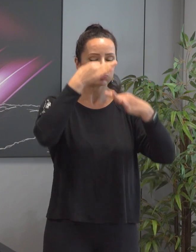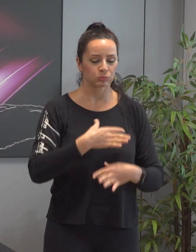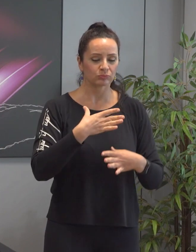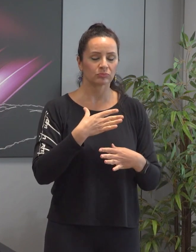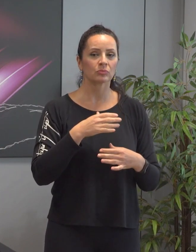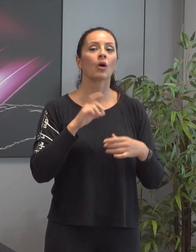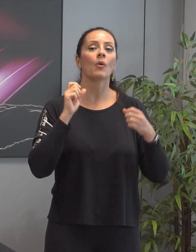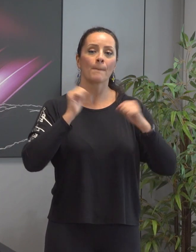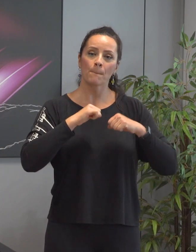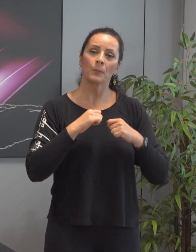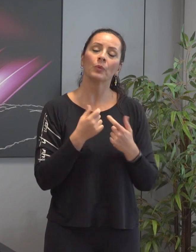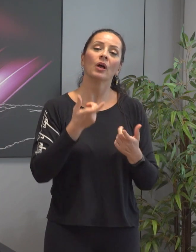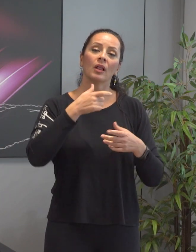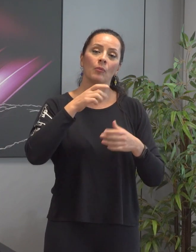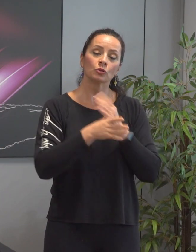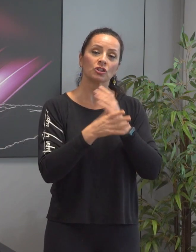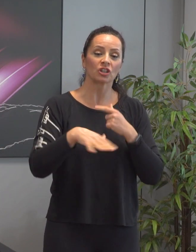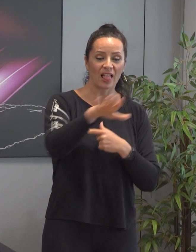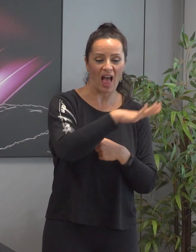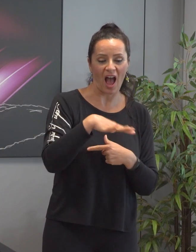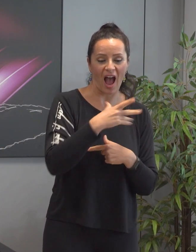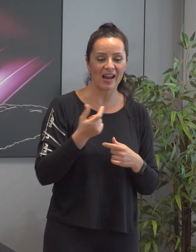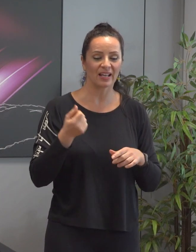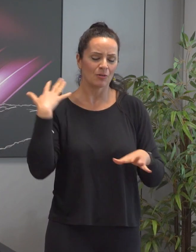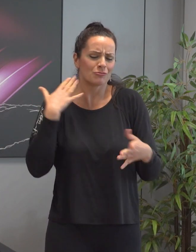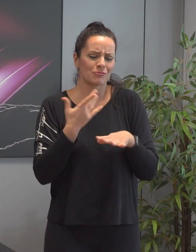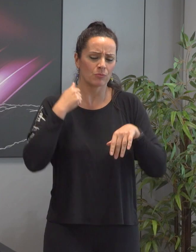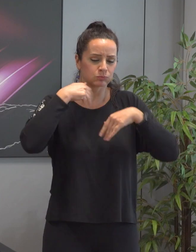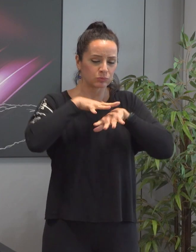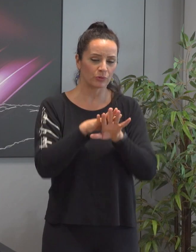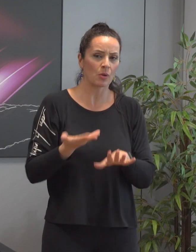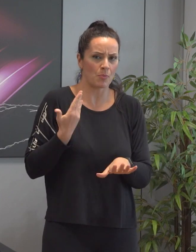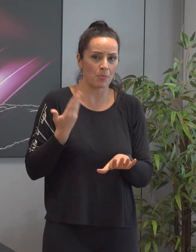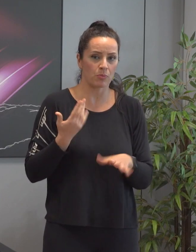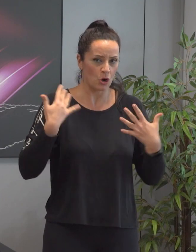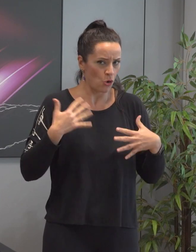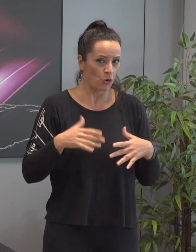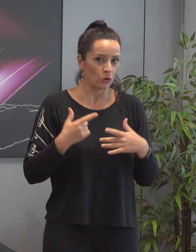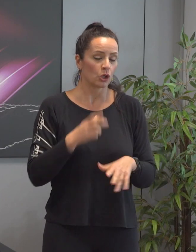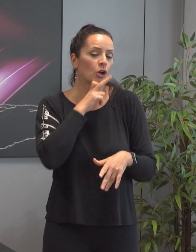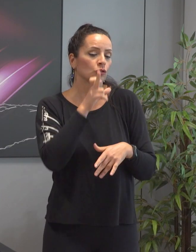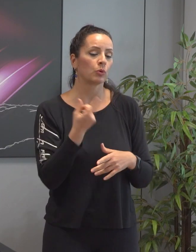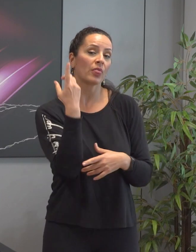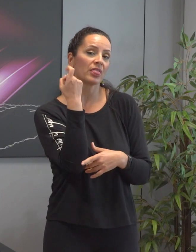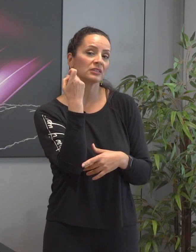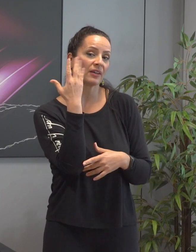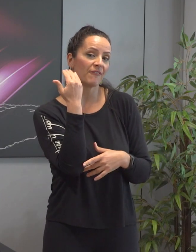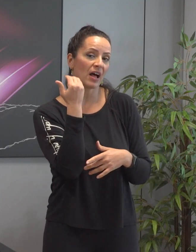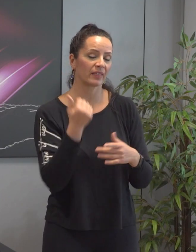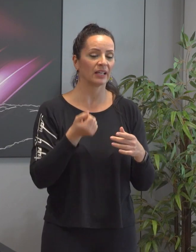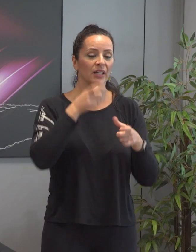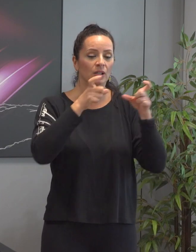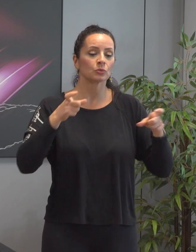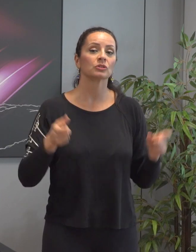incondicional por um Conselho do Seixal, cada vez mais inclusivo, que responda às necessidades de todos os